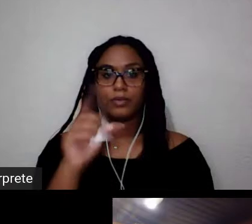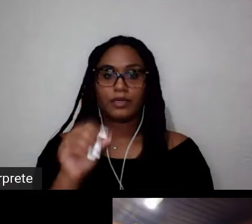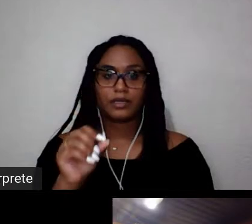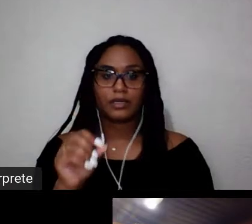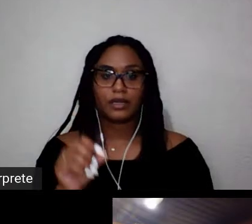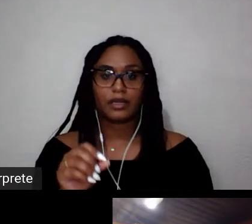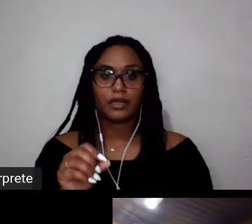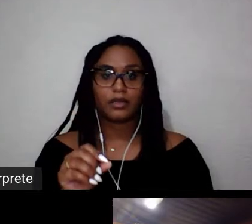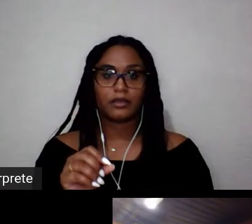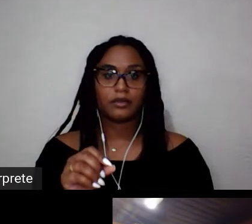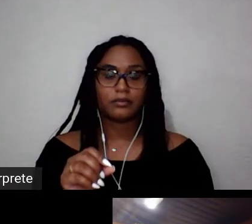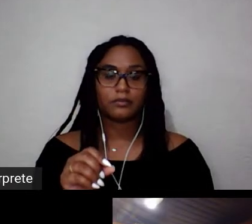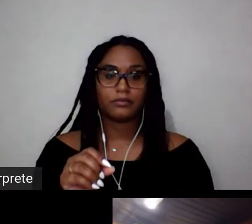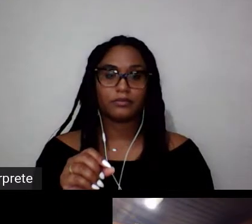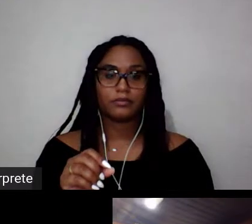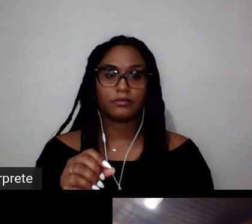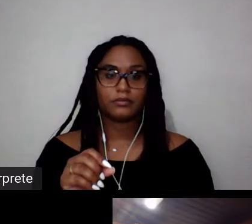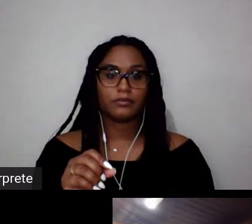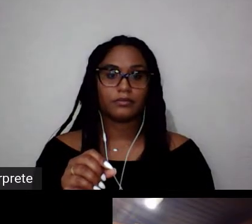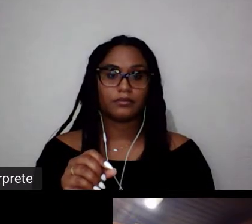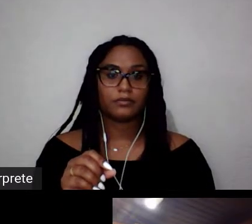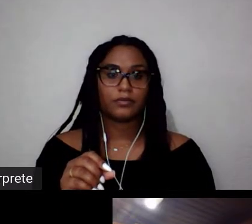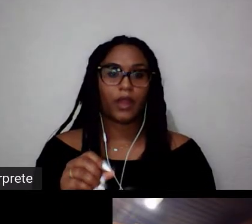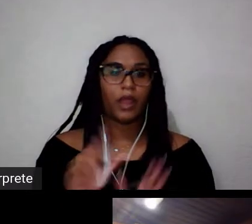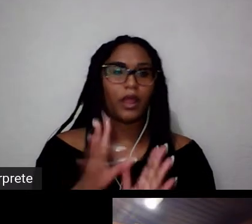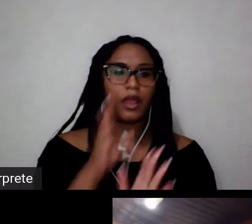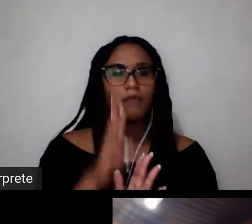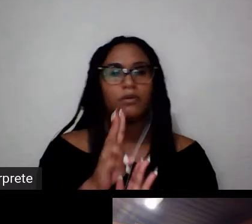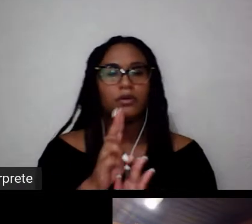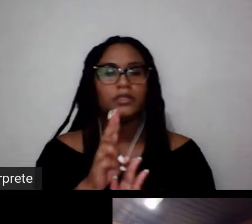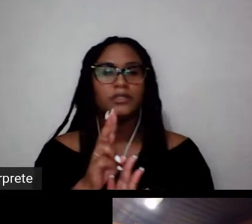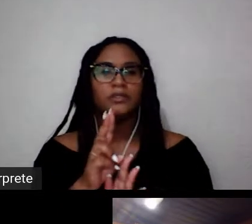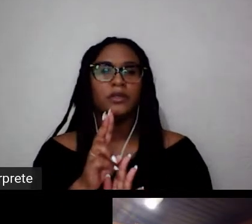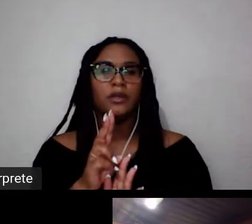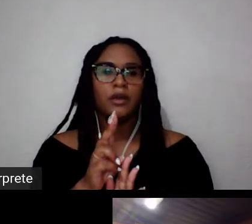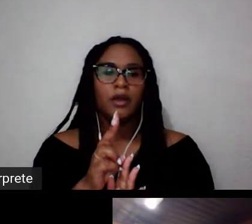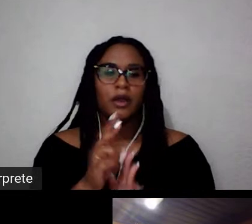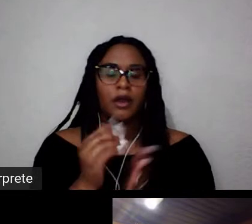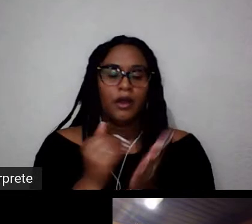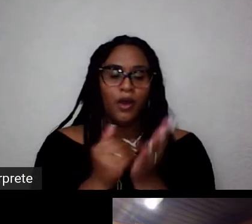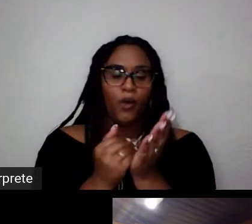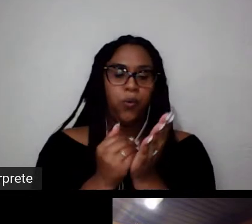aliás, no final dos... na primeira década do século XXI,